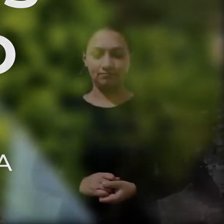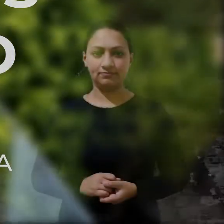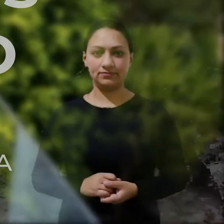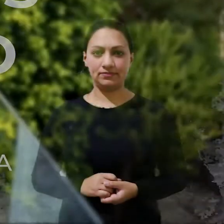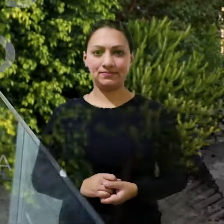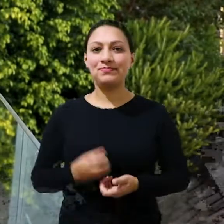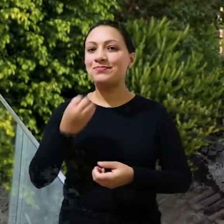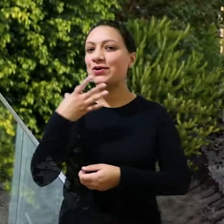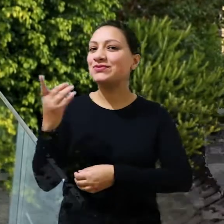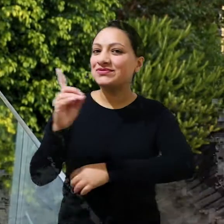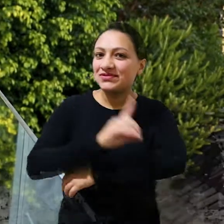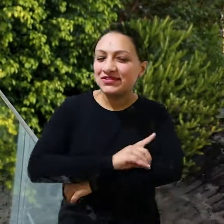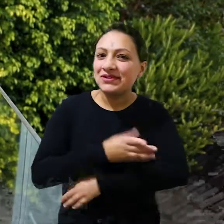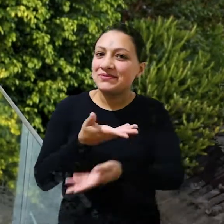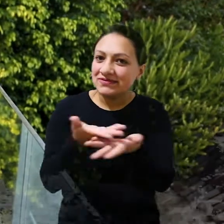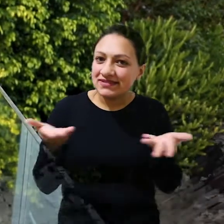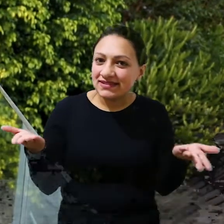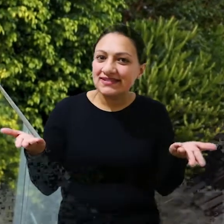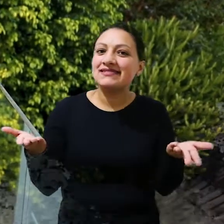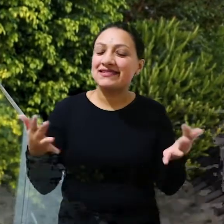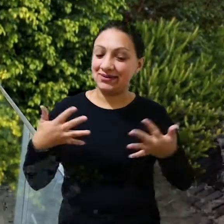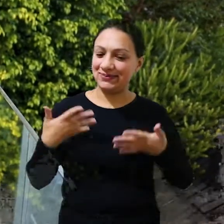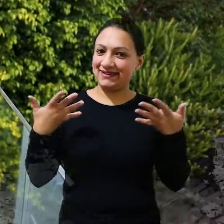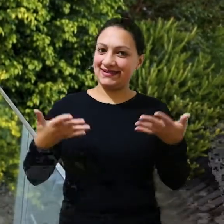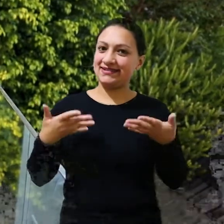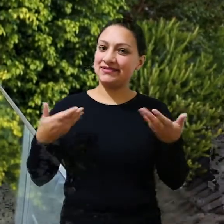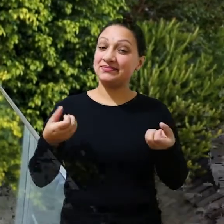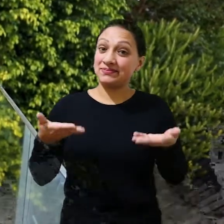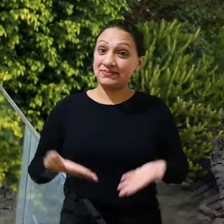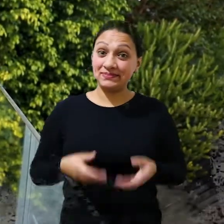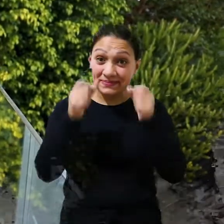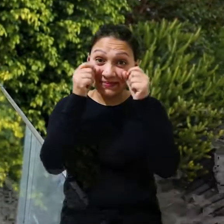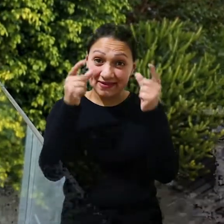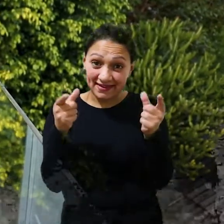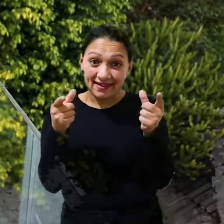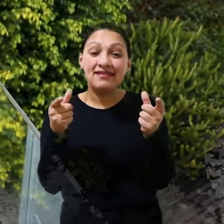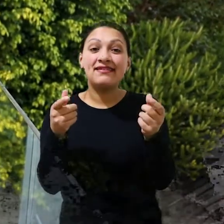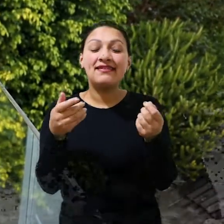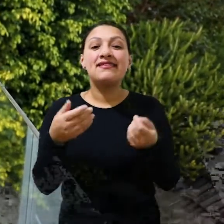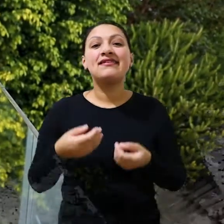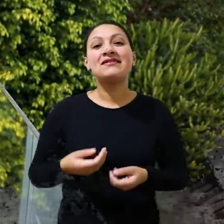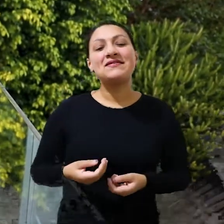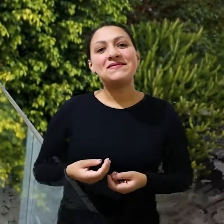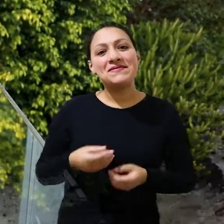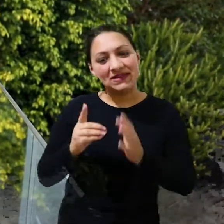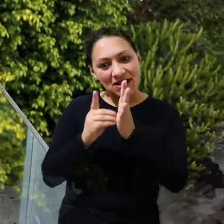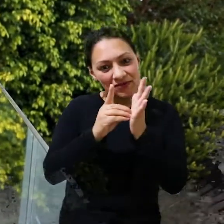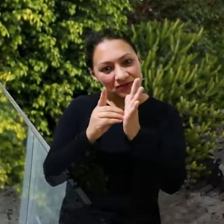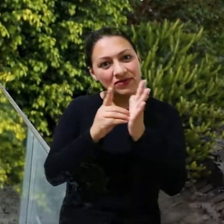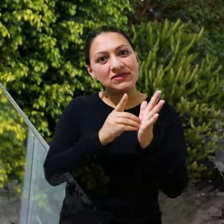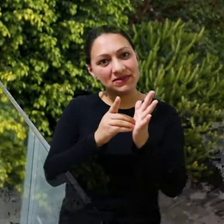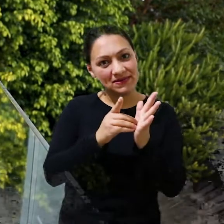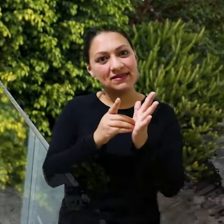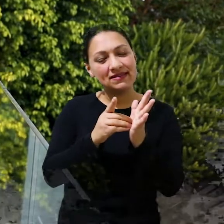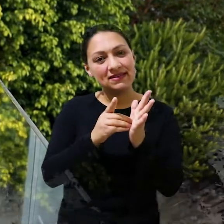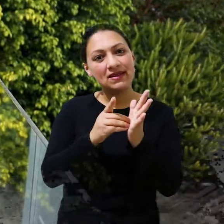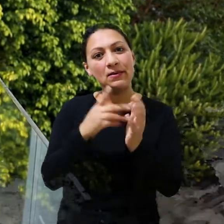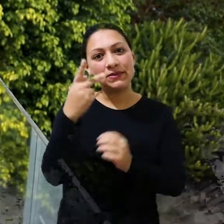Bom dia para todos vocês, uma alegria hoje pela manhã estarmos ministrando um devocional para o teu